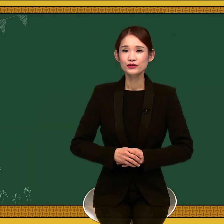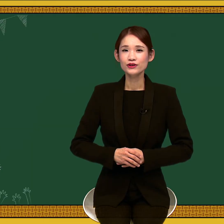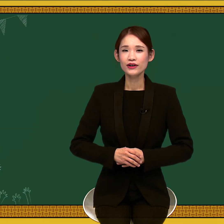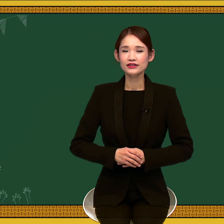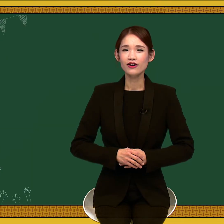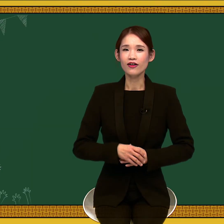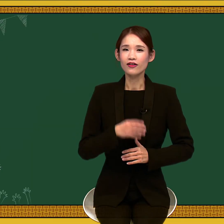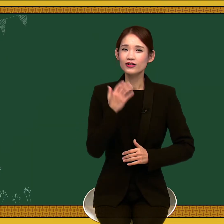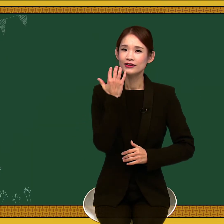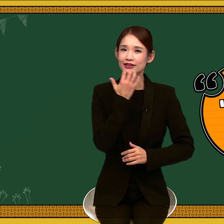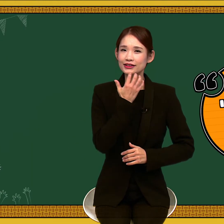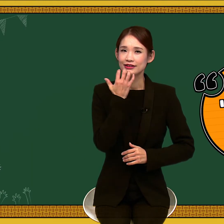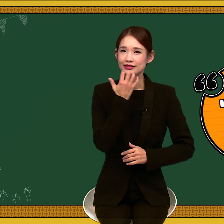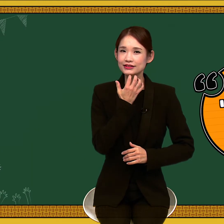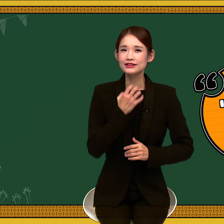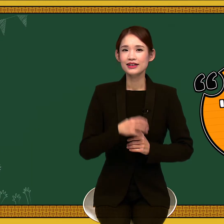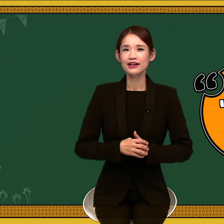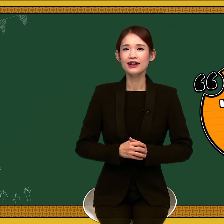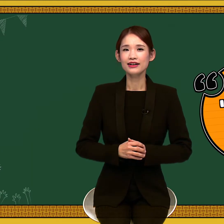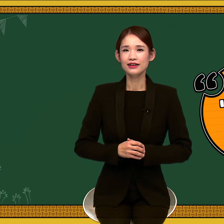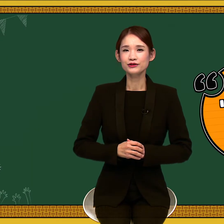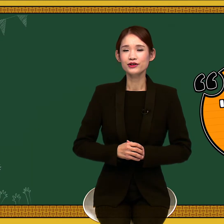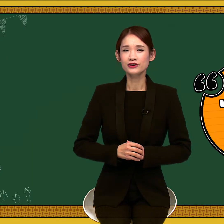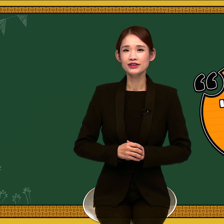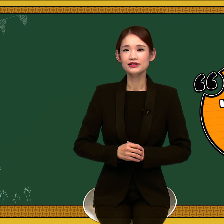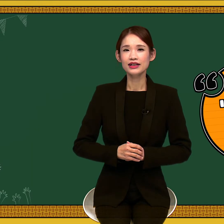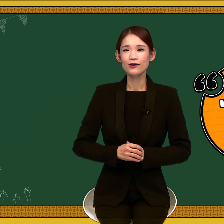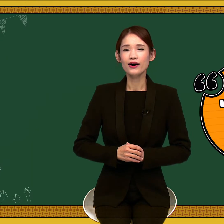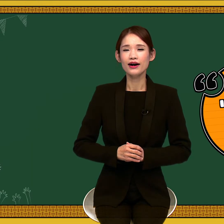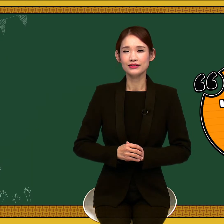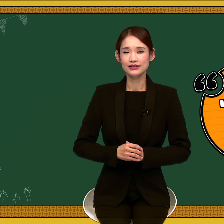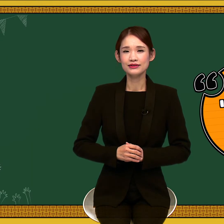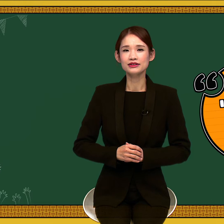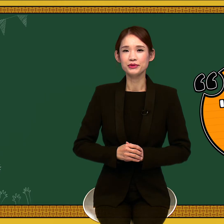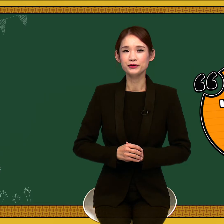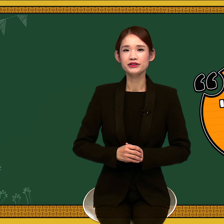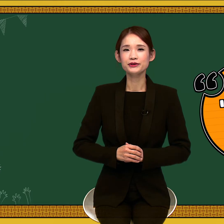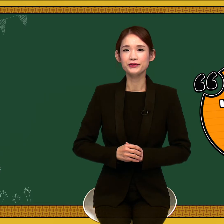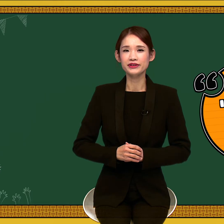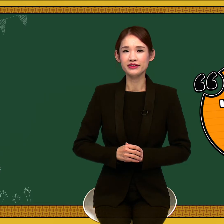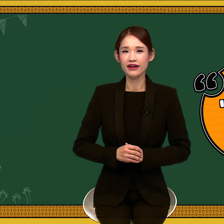수어에서 색깔이란 수어는 색과 같은 의미로 쓰이고 있는데요.